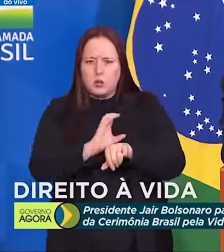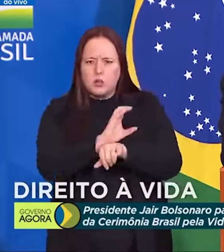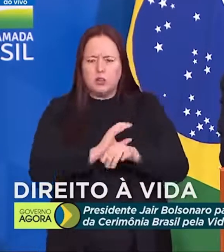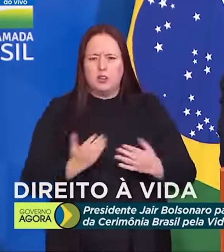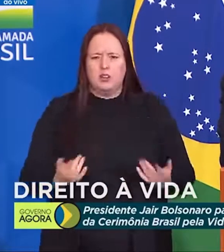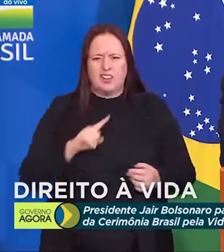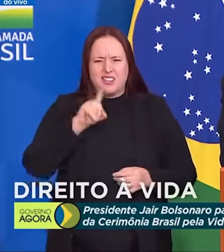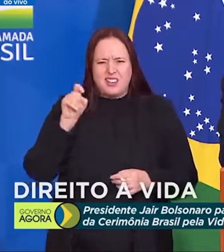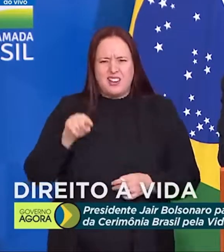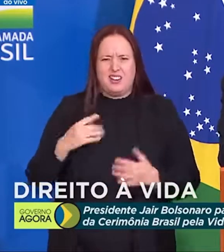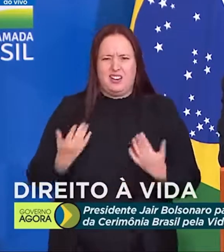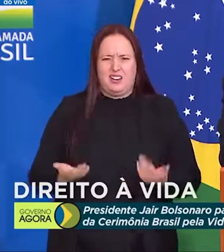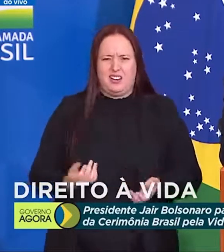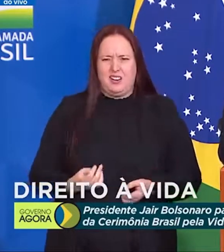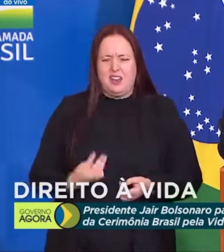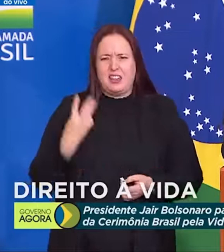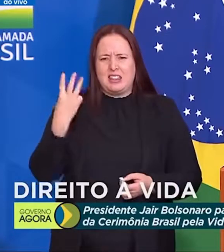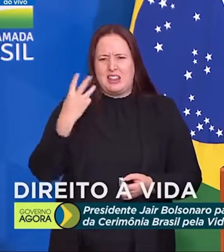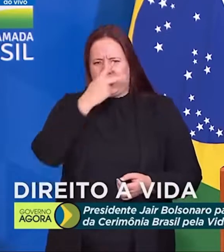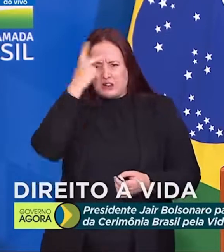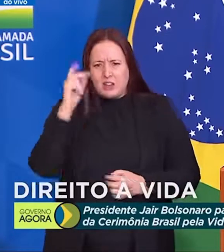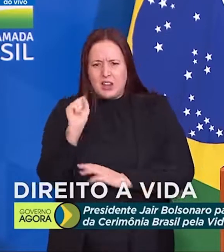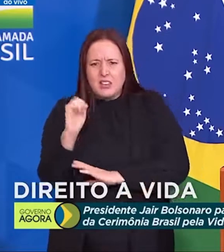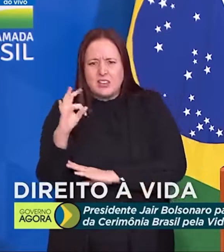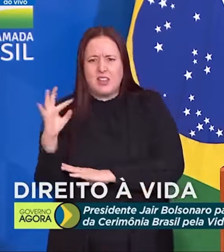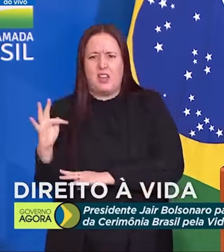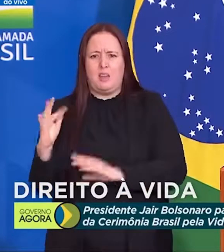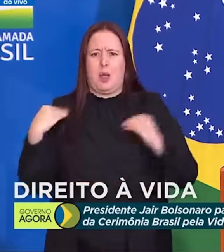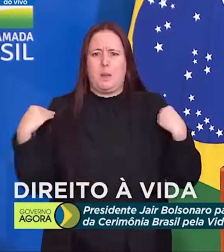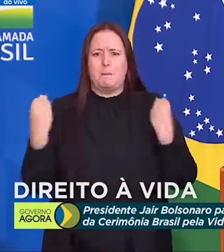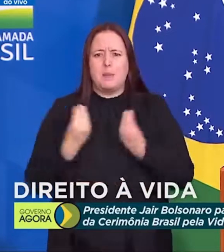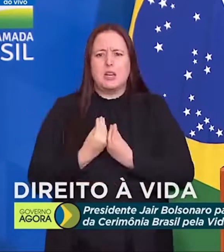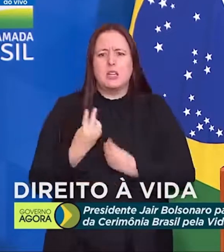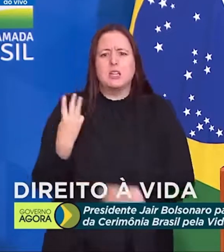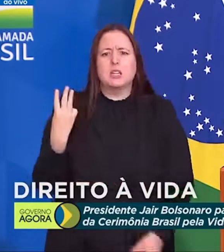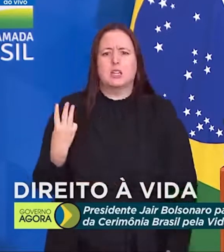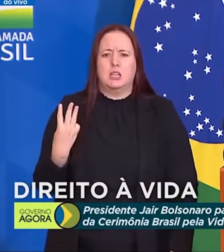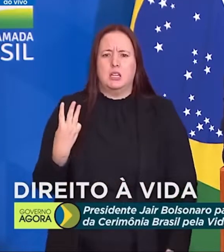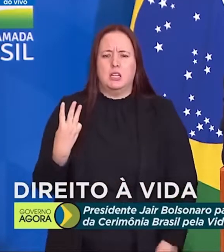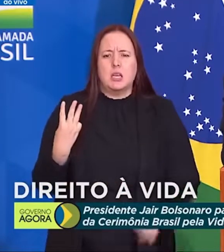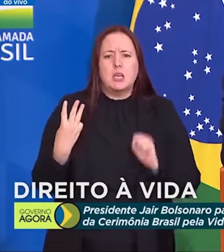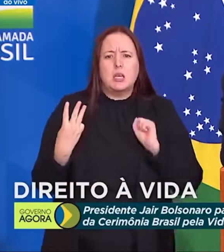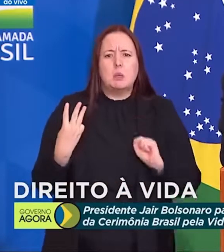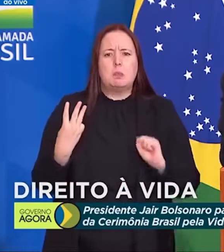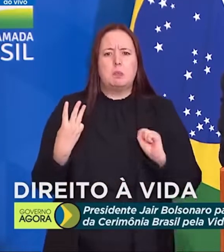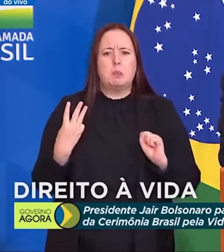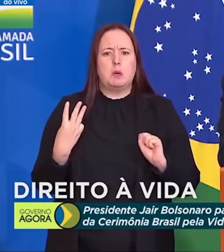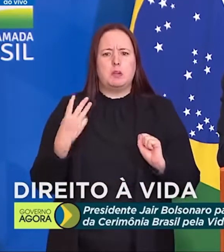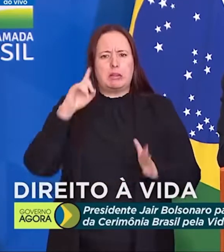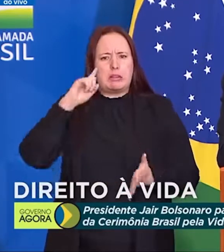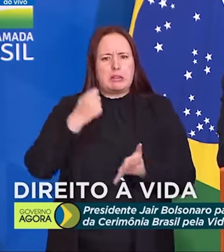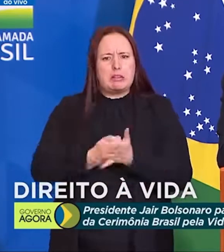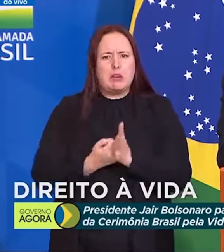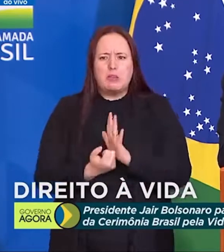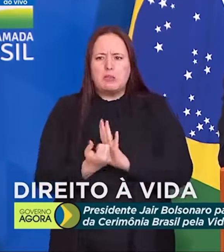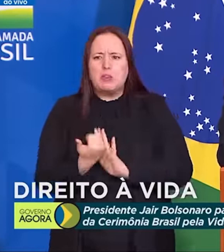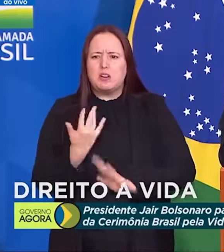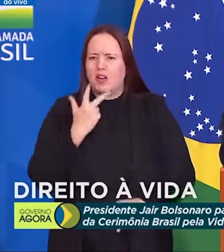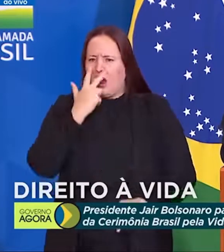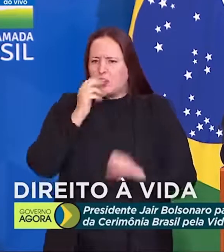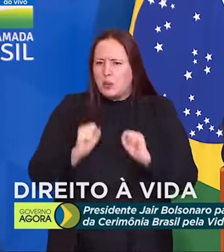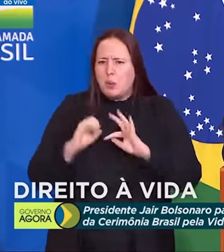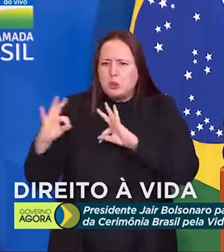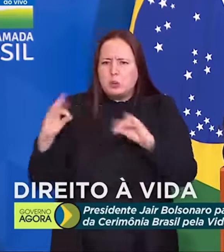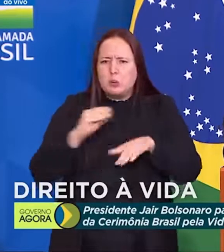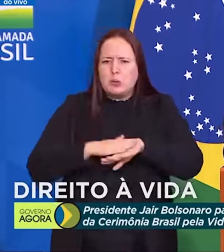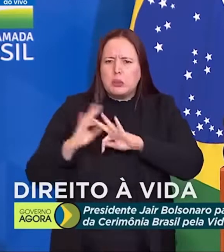Será que três do Supremo Tribunal Federal não que que pode muito, pode continuar achando que pode